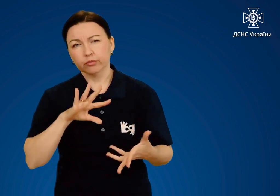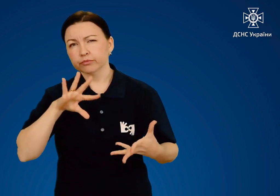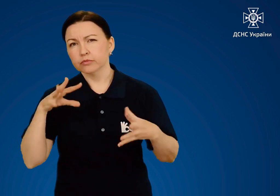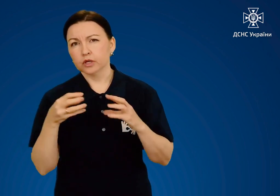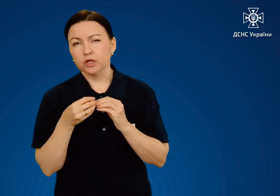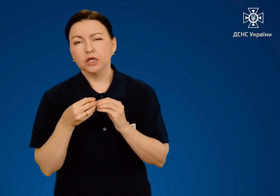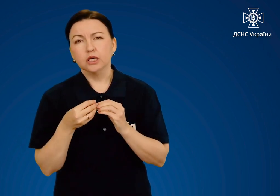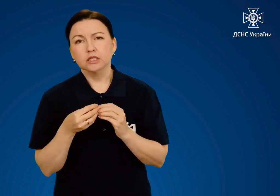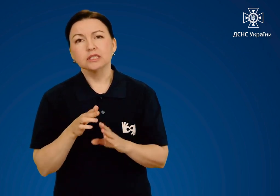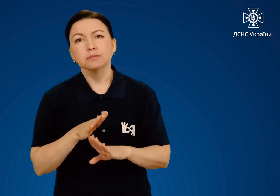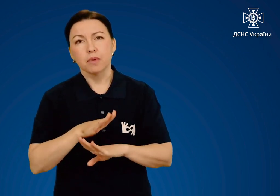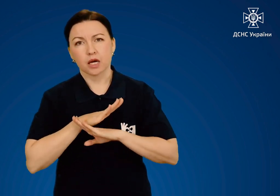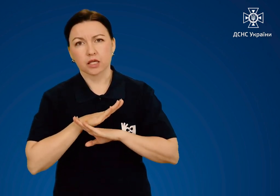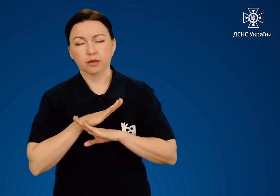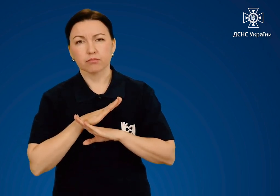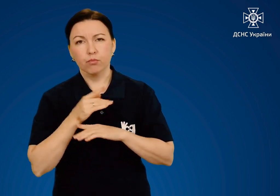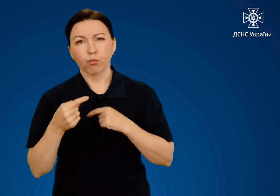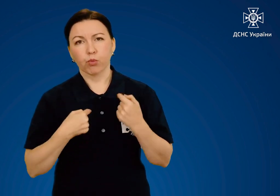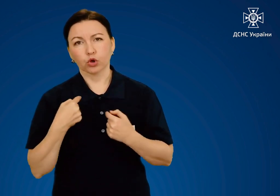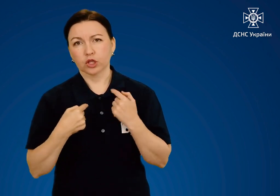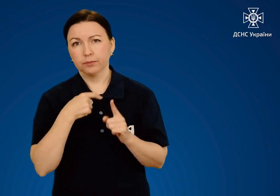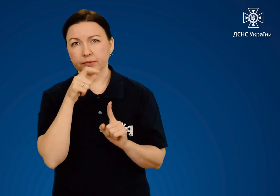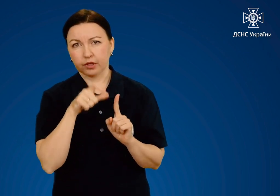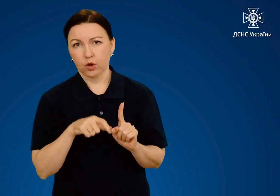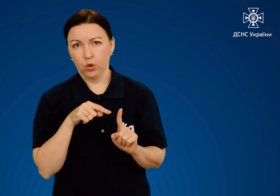травми призводять до смерті потерпілого.